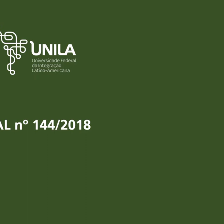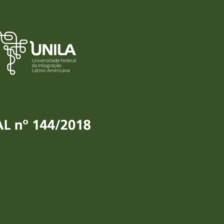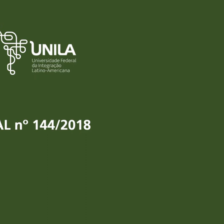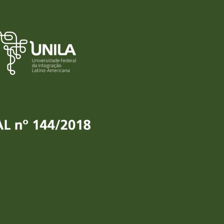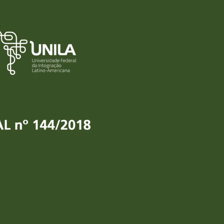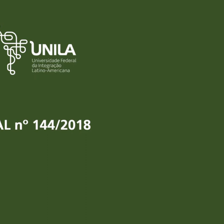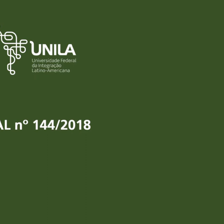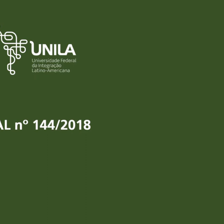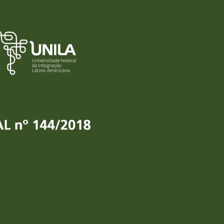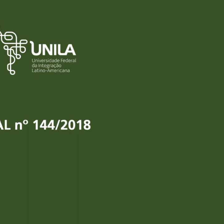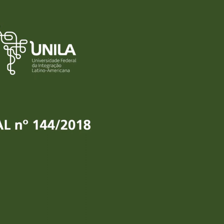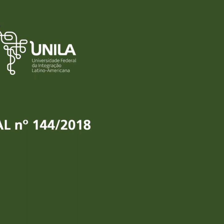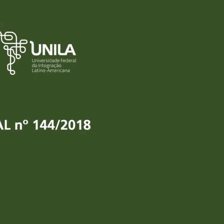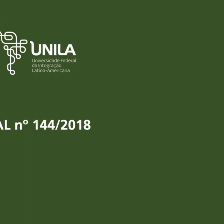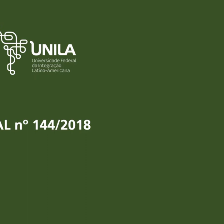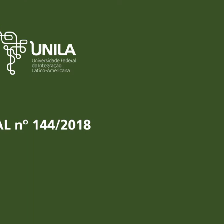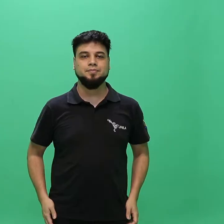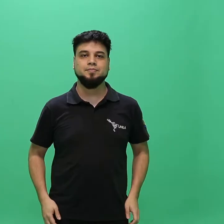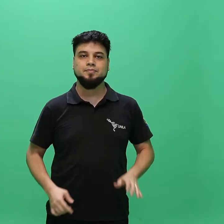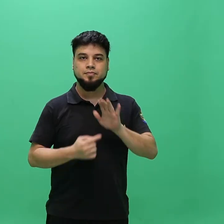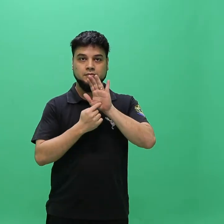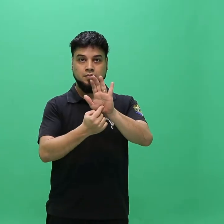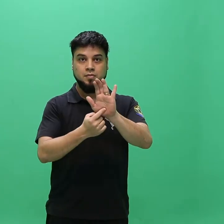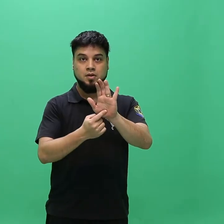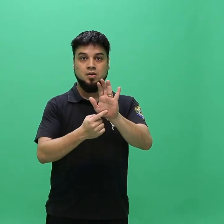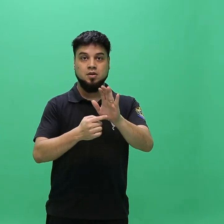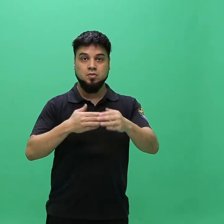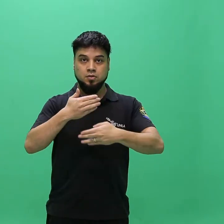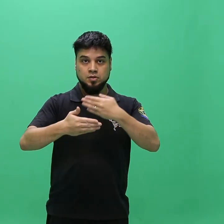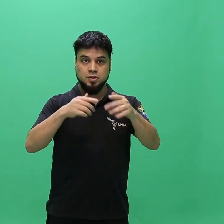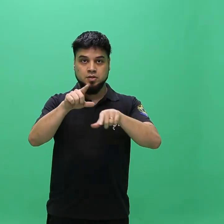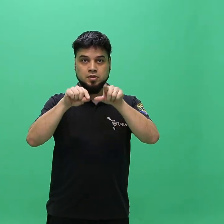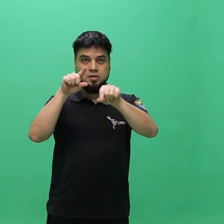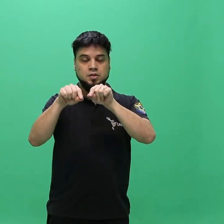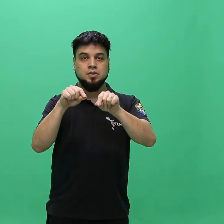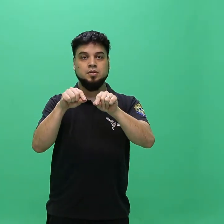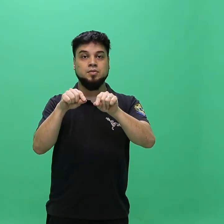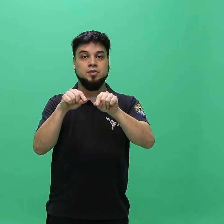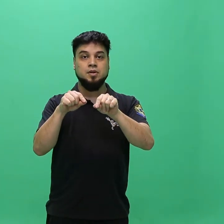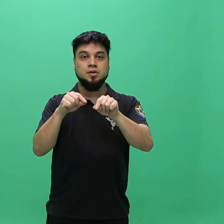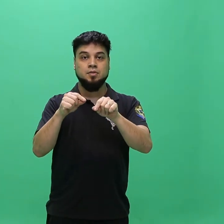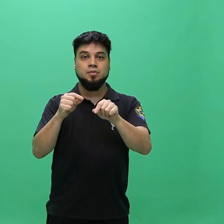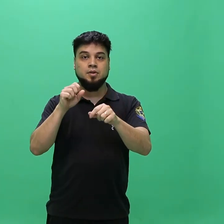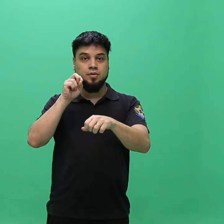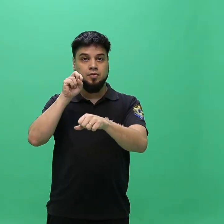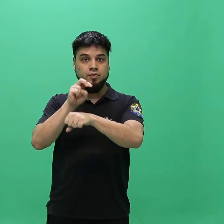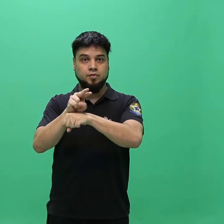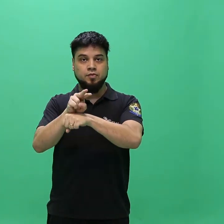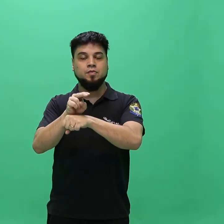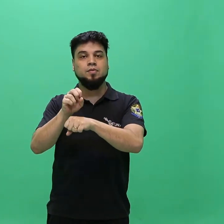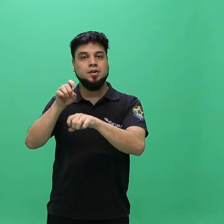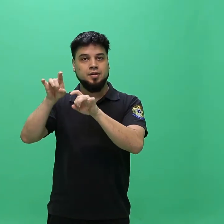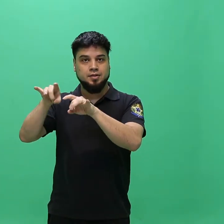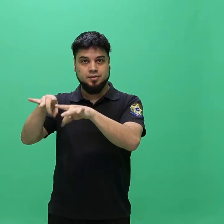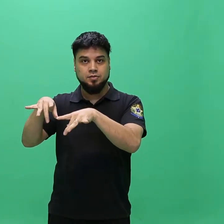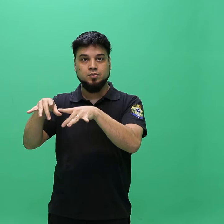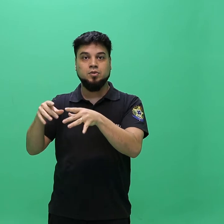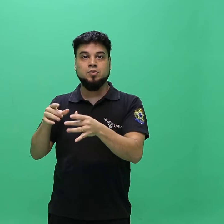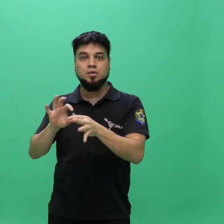pública a abertura do processo de seleção para o preenchimento de vagas ociosas em cursos de